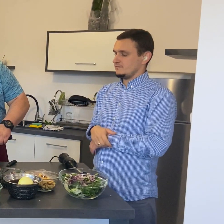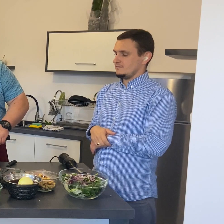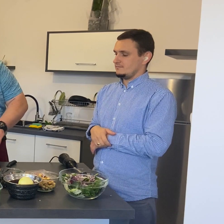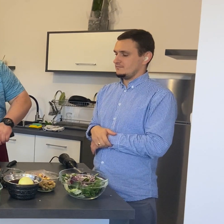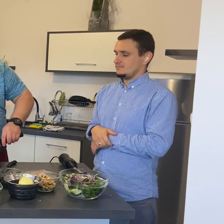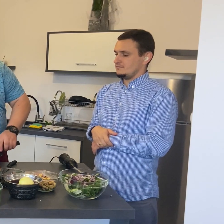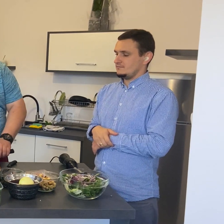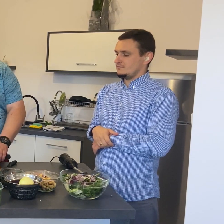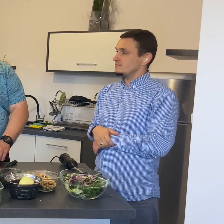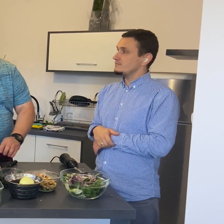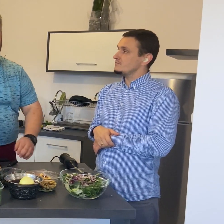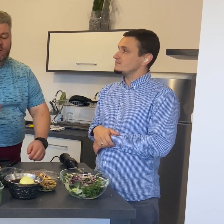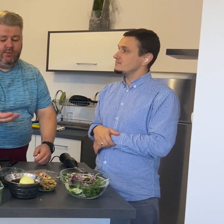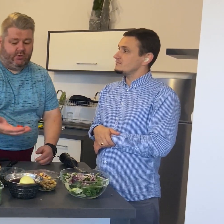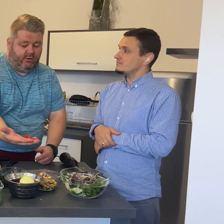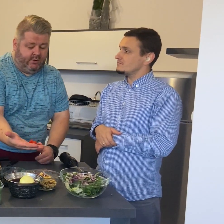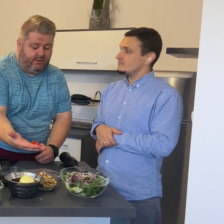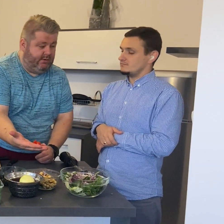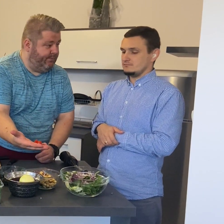Jedynie pokrojone na pół.